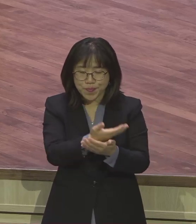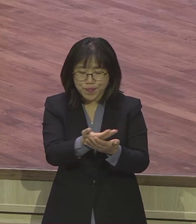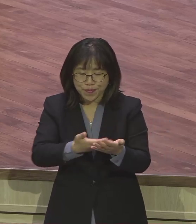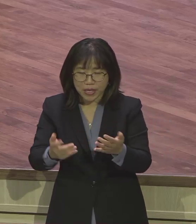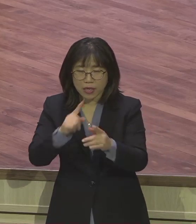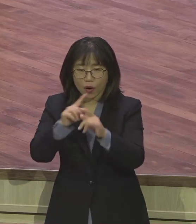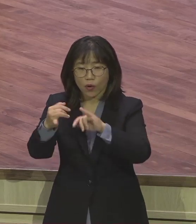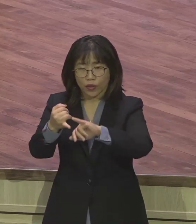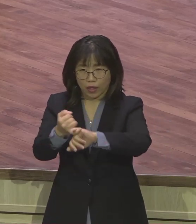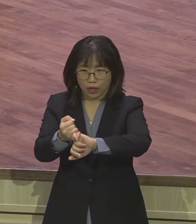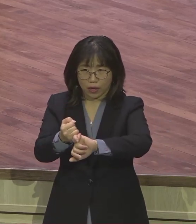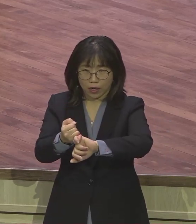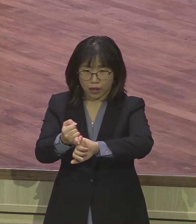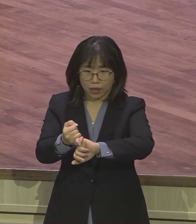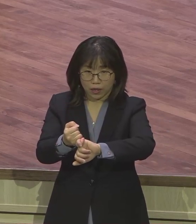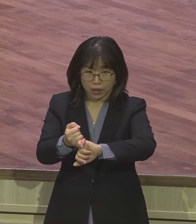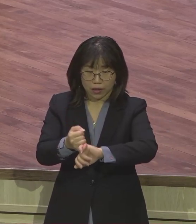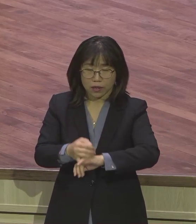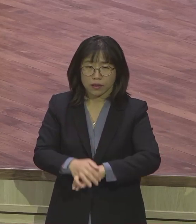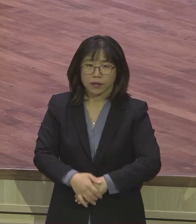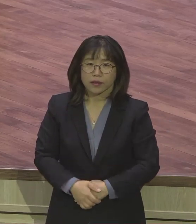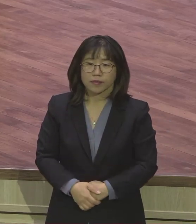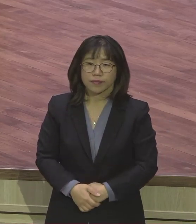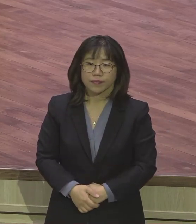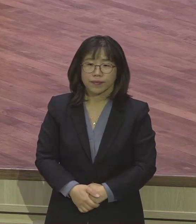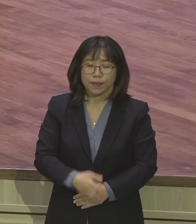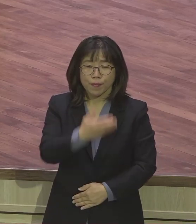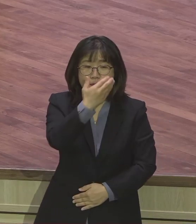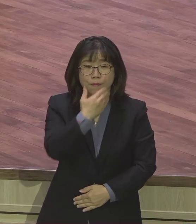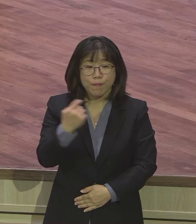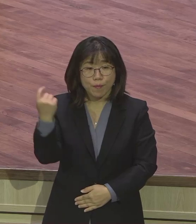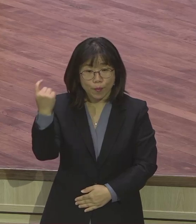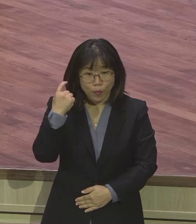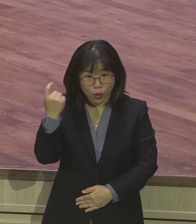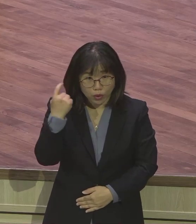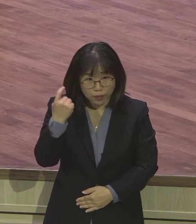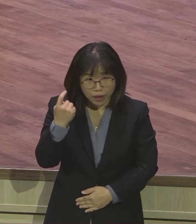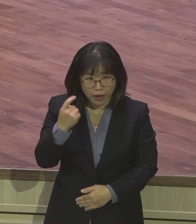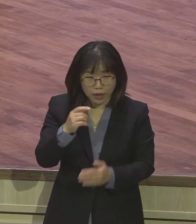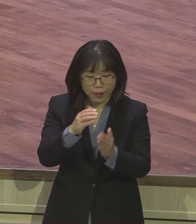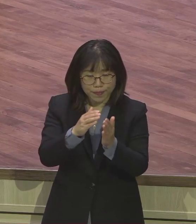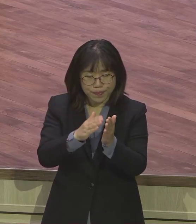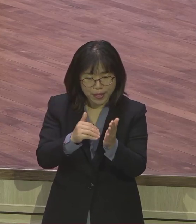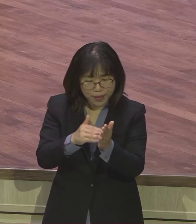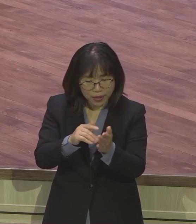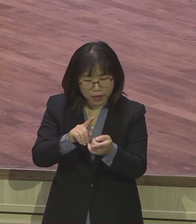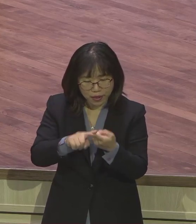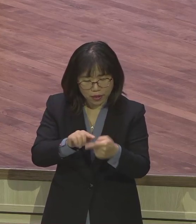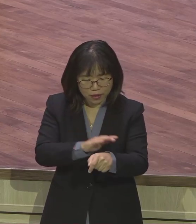희생제물의 비밀. 이 복음의 비밀을 알고 있는 지파란 말이에요. 레위 지파라 그러면.